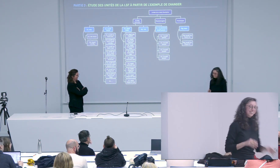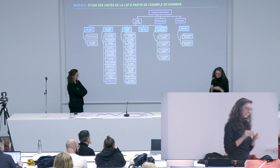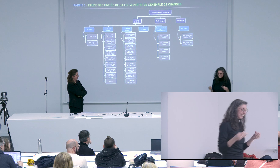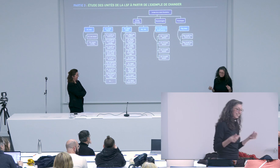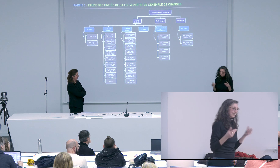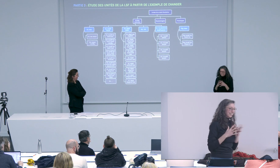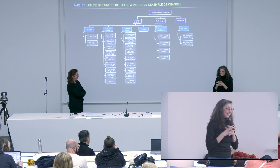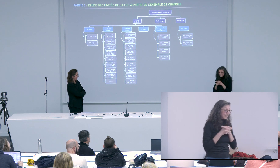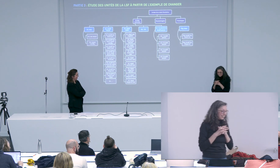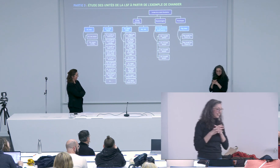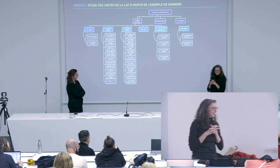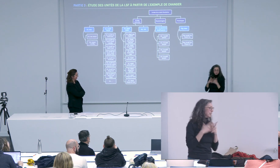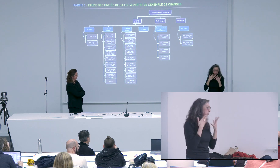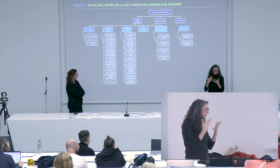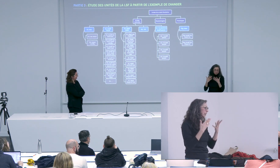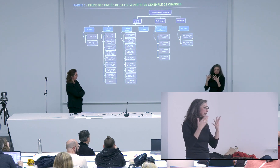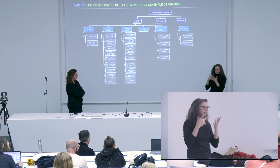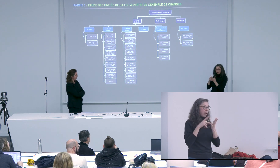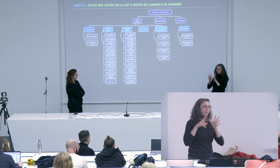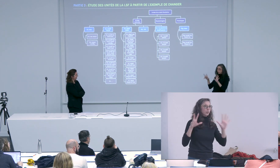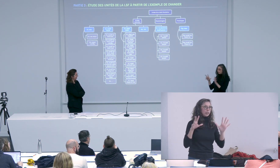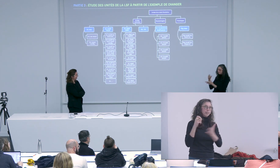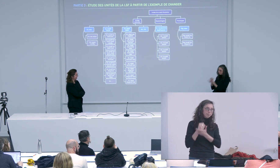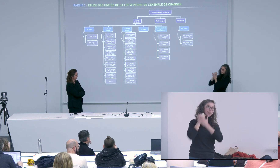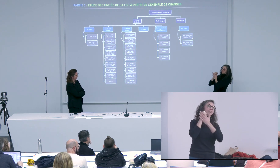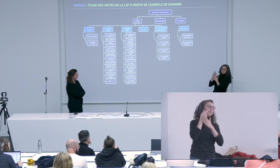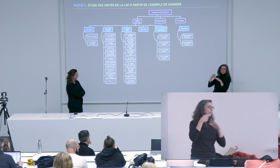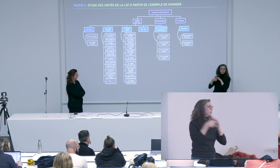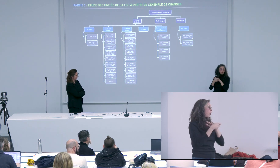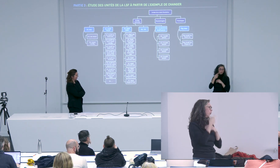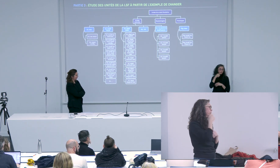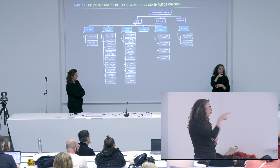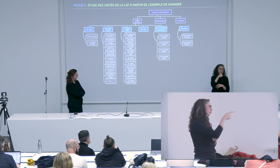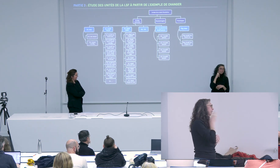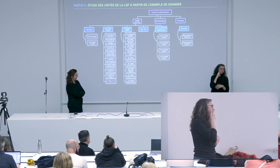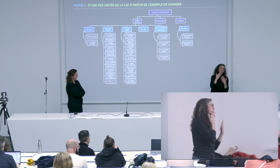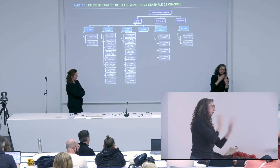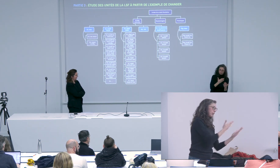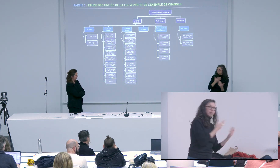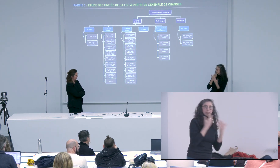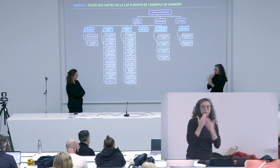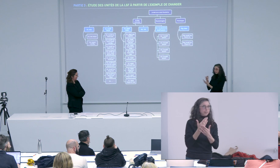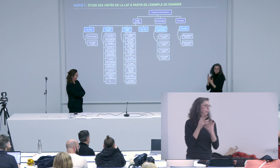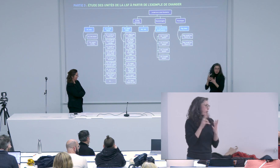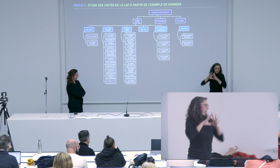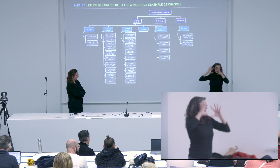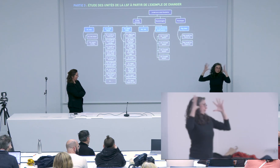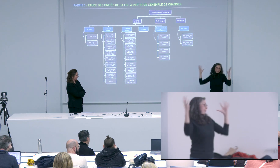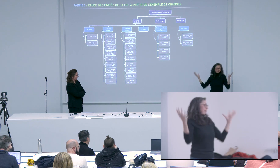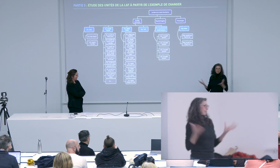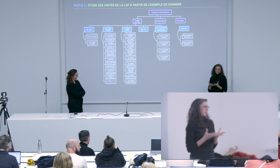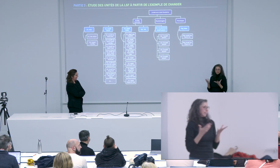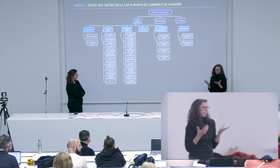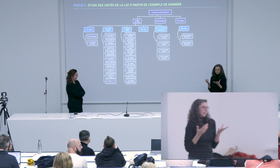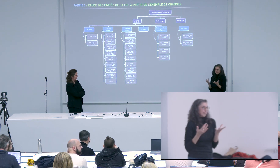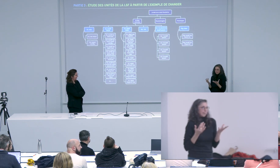et j'en suis très contente donc merci merci à l'université Paris 8 de son soutien merci effectivement à